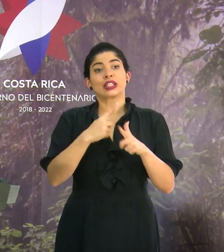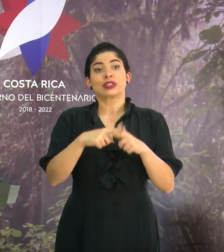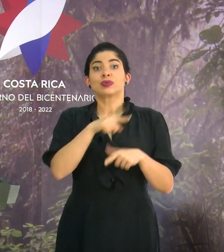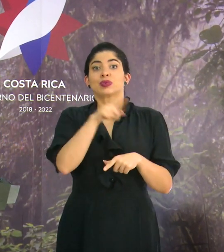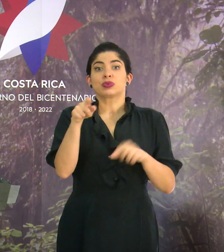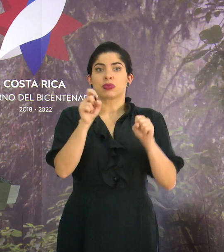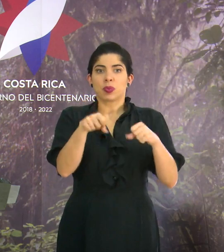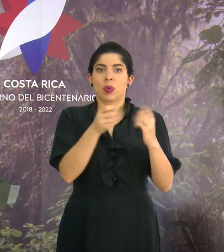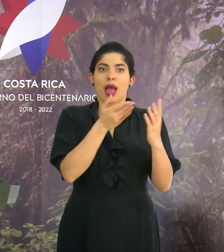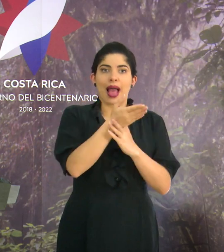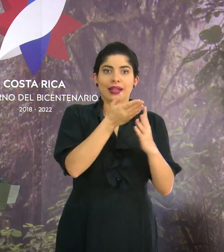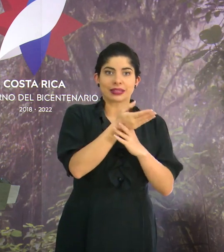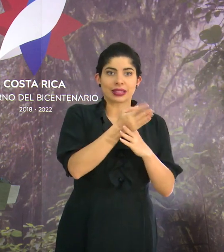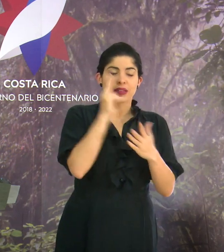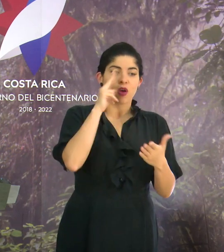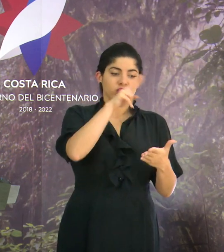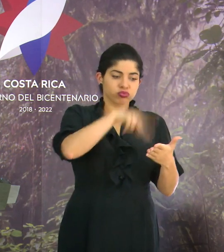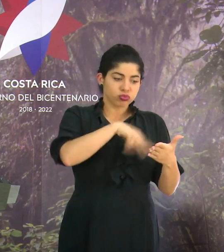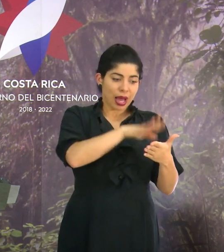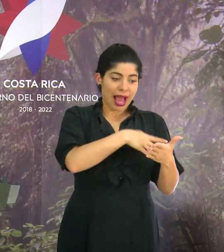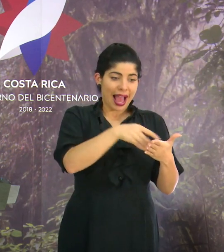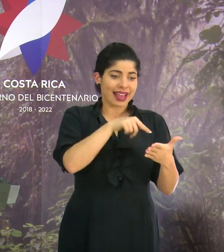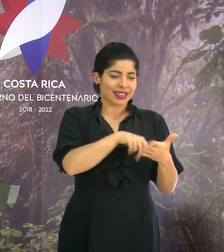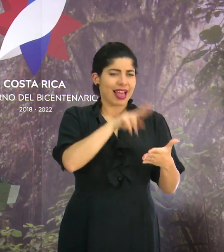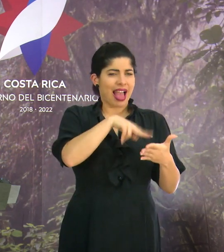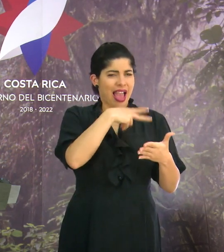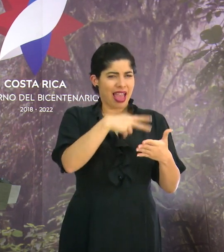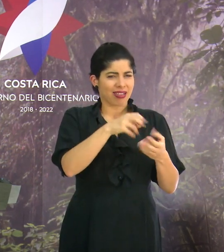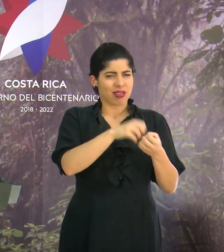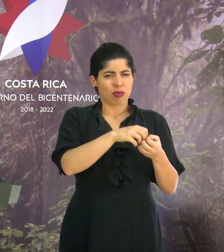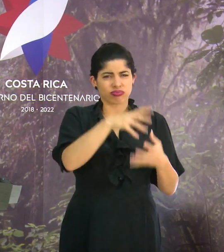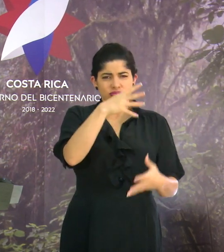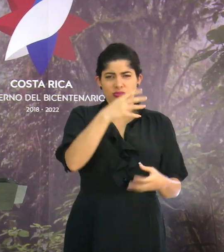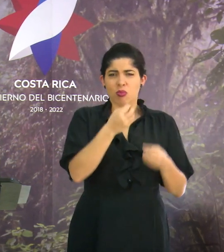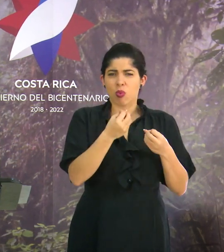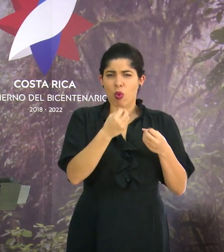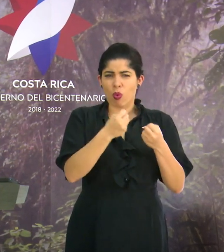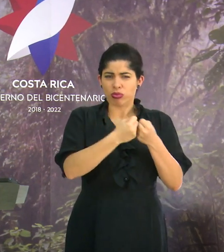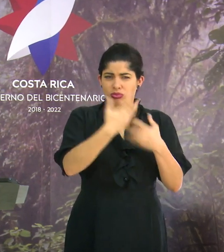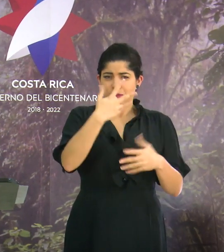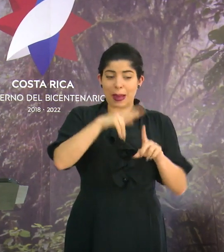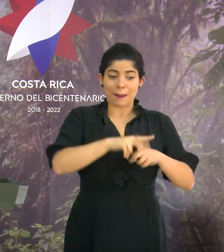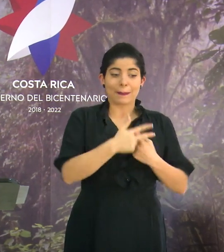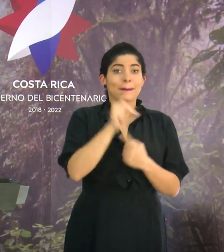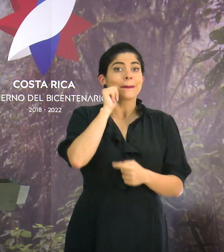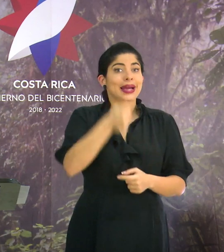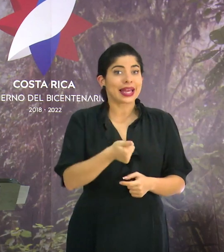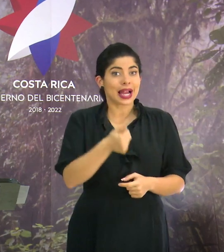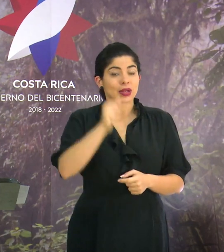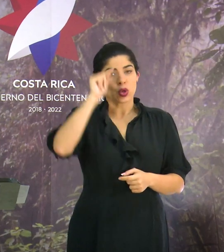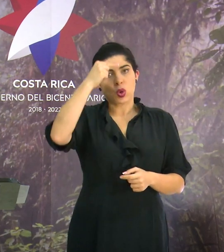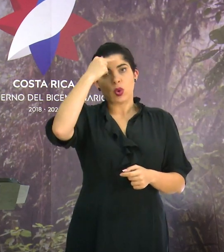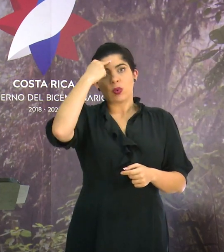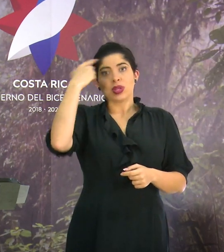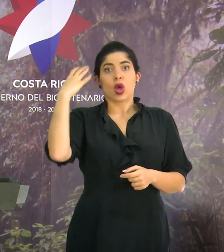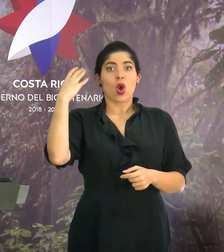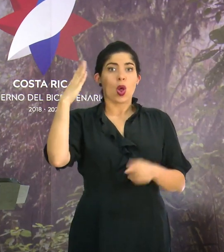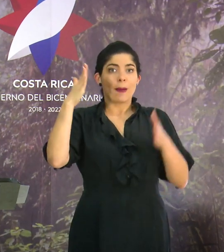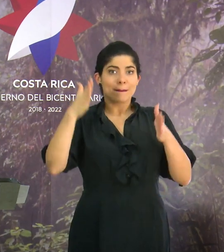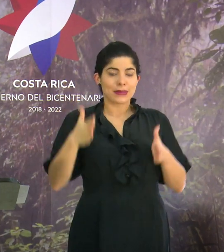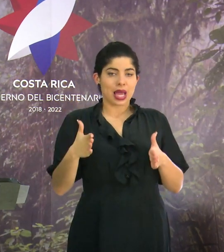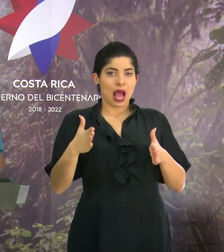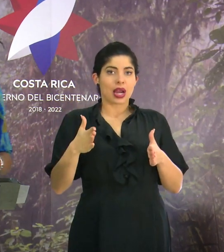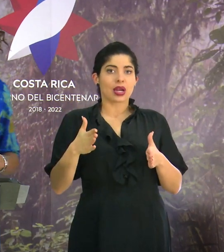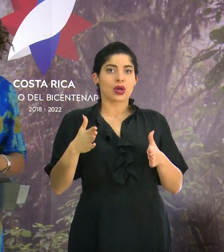tendrán acceso a la agenda, es una agenda vigorosa, tenemos desde mañana que el gobierno colombiano